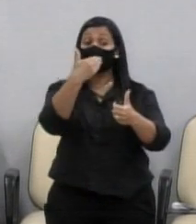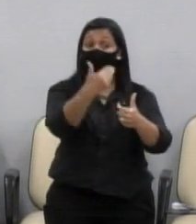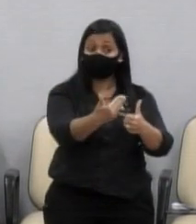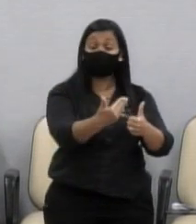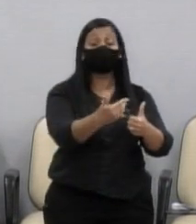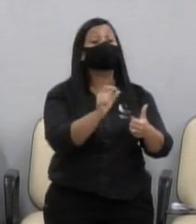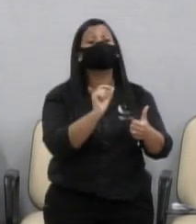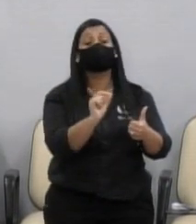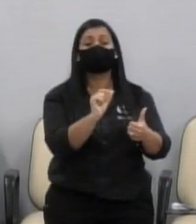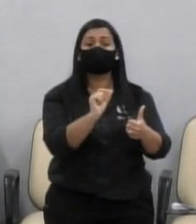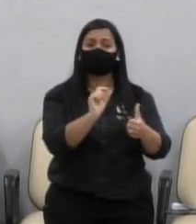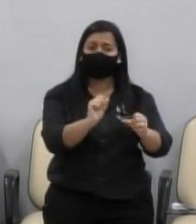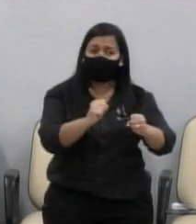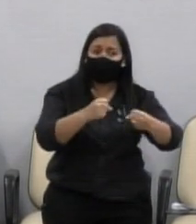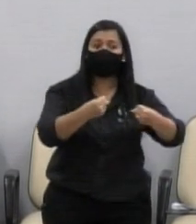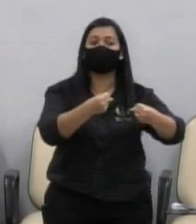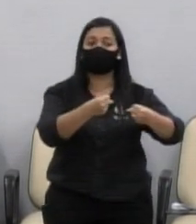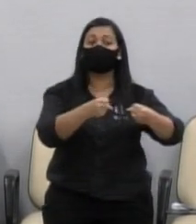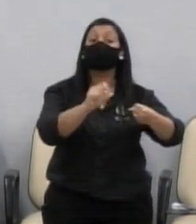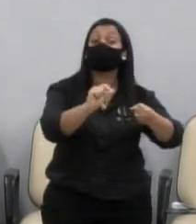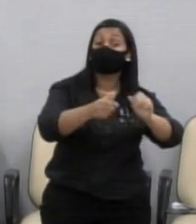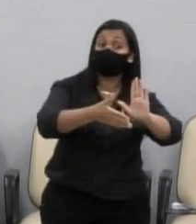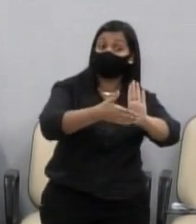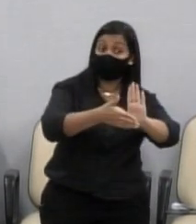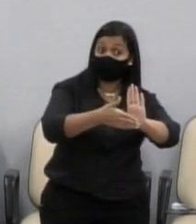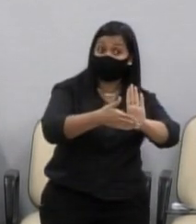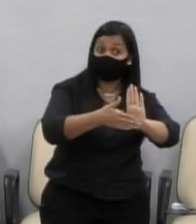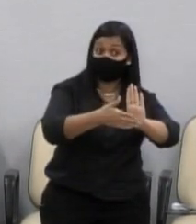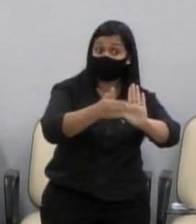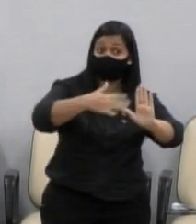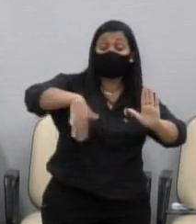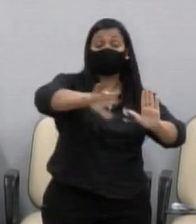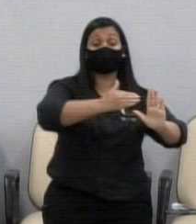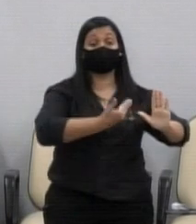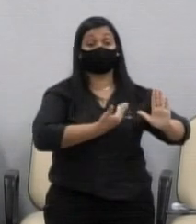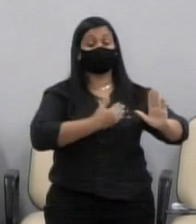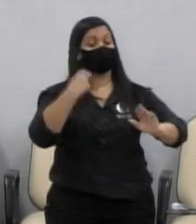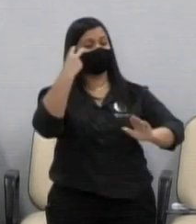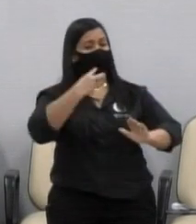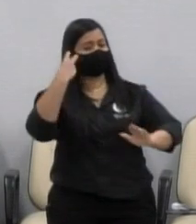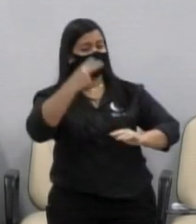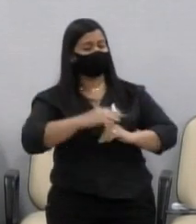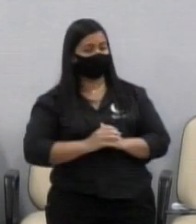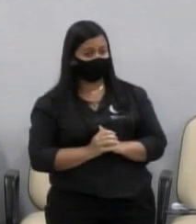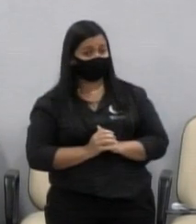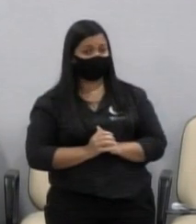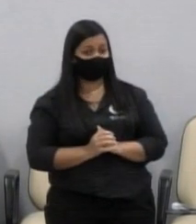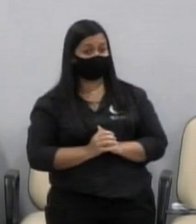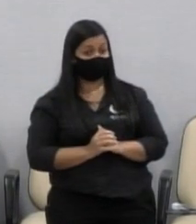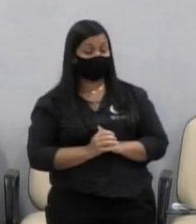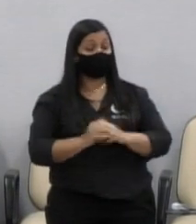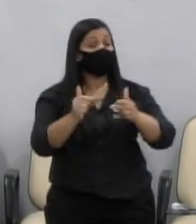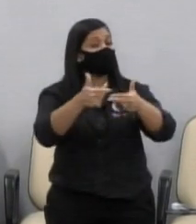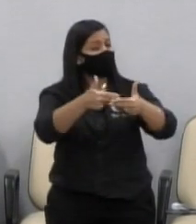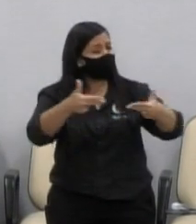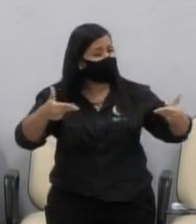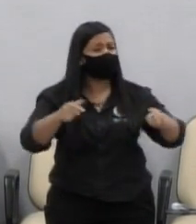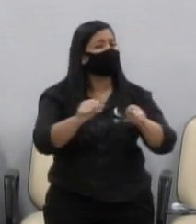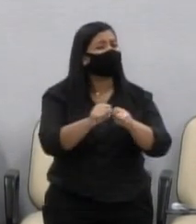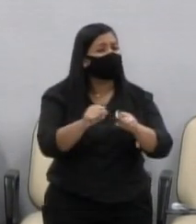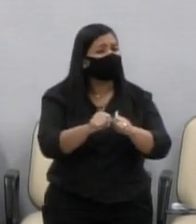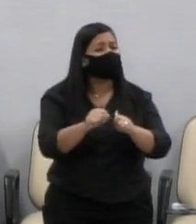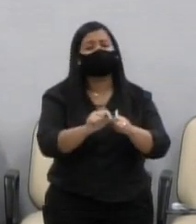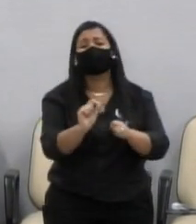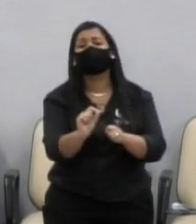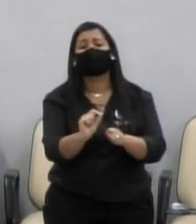para fortalecer as propostas dos amigos vereadores, que algo seja feito para